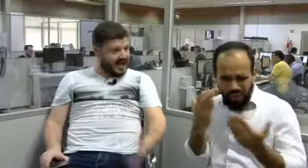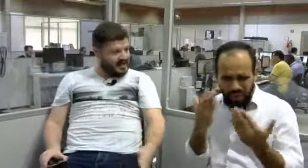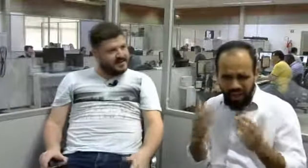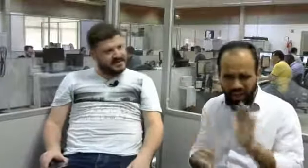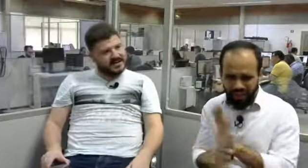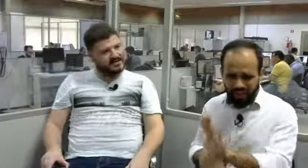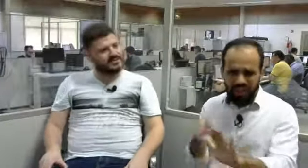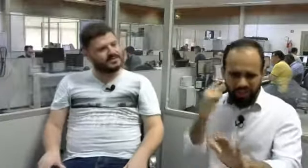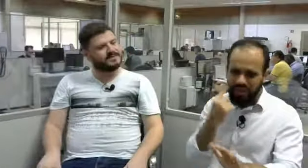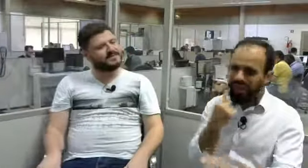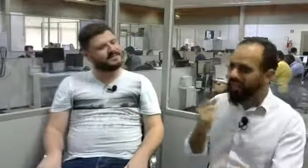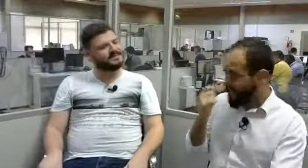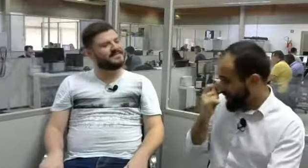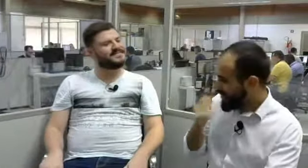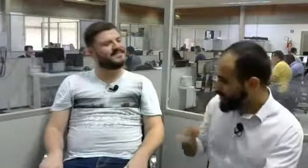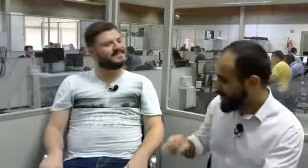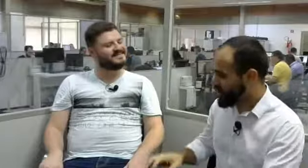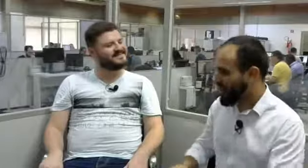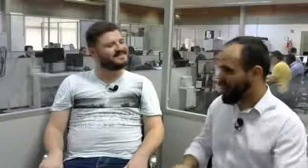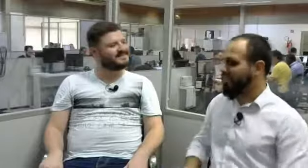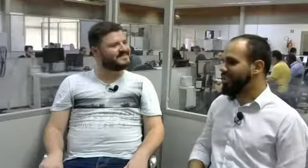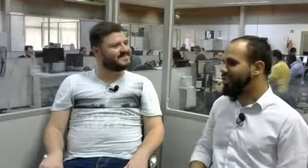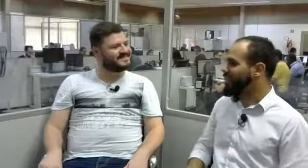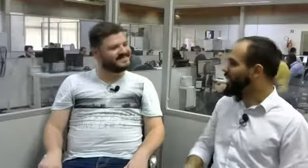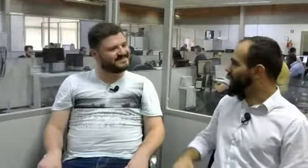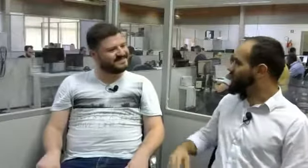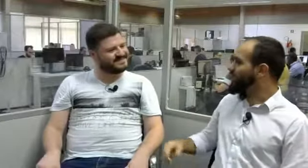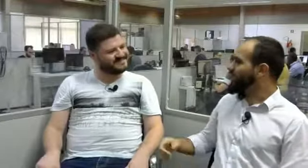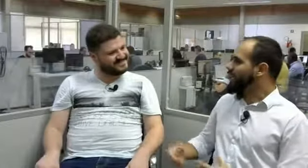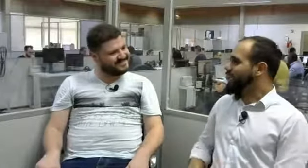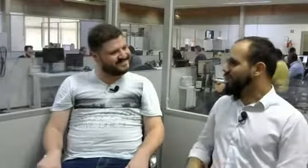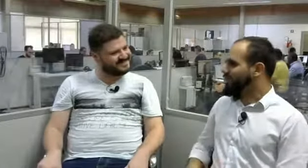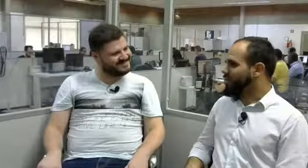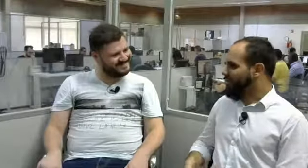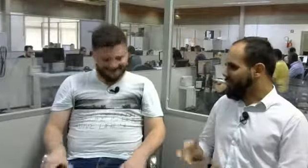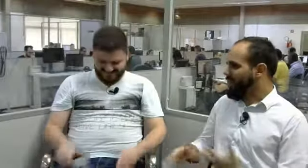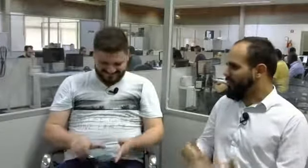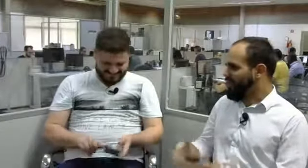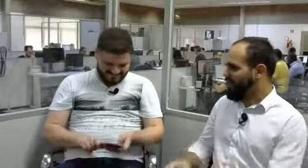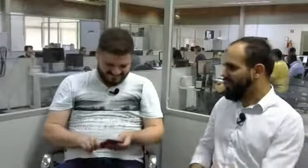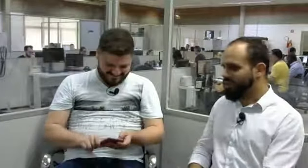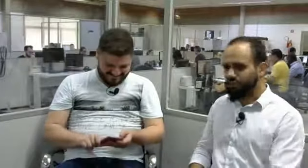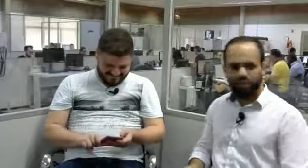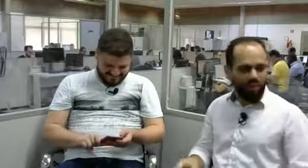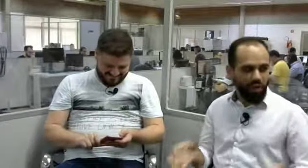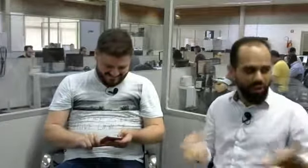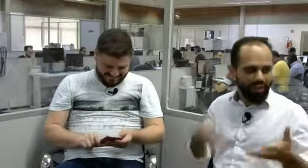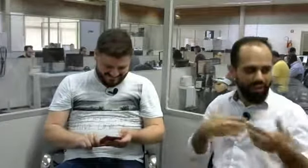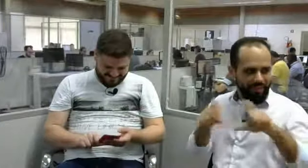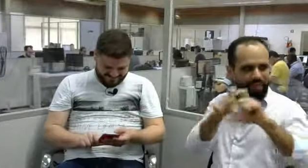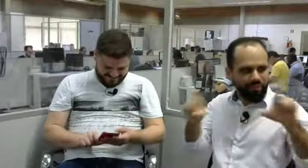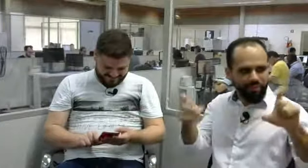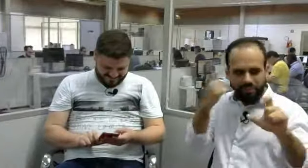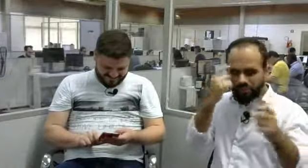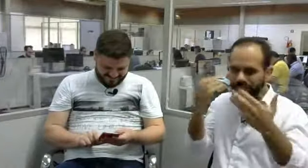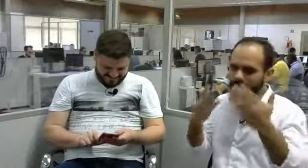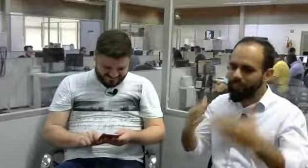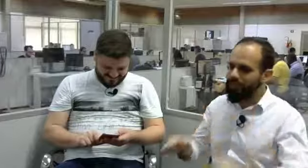Libras, é isso? Exatamente. Na verdade, esse é um tema que a gente está discutindo agora também, porque